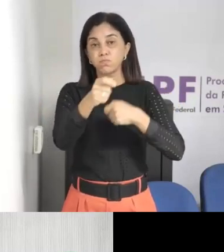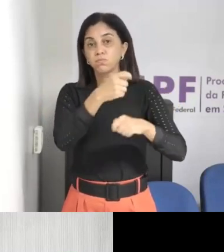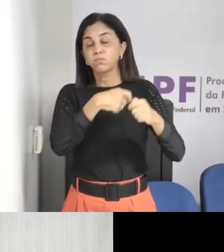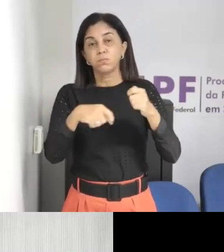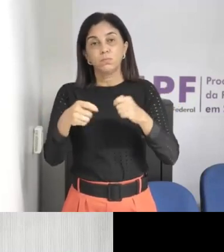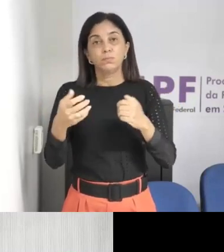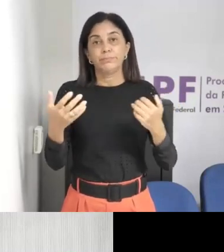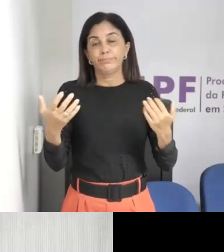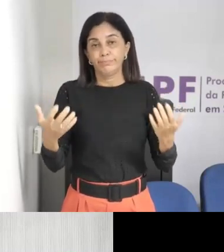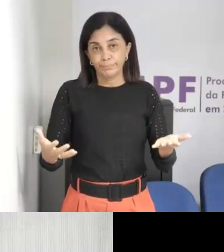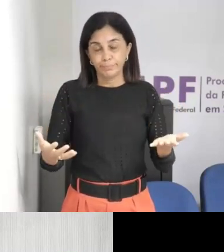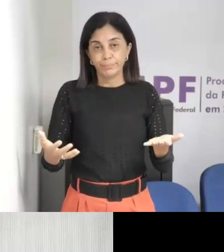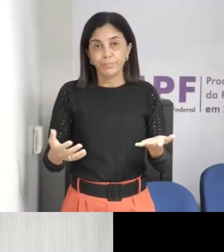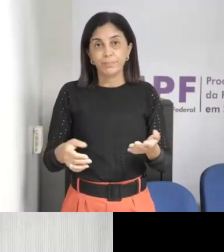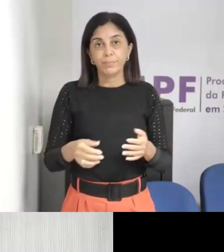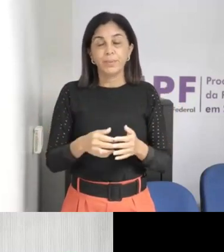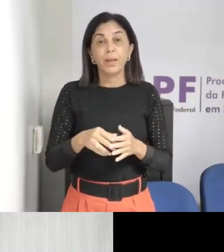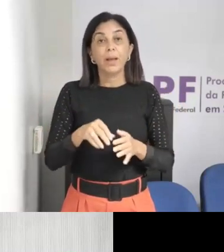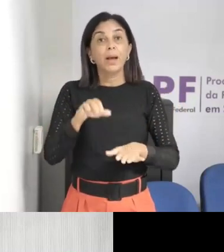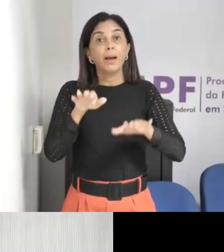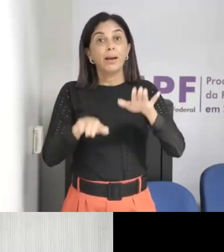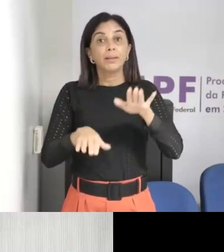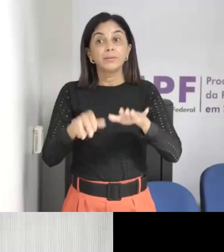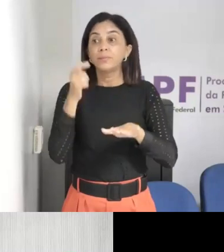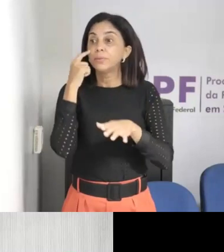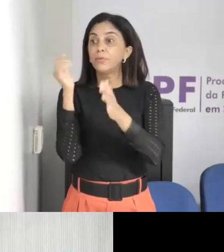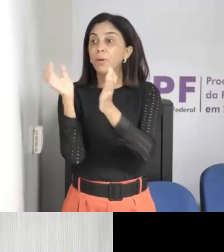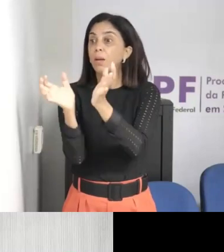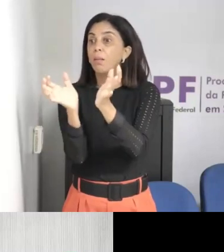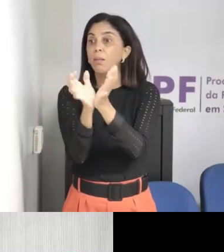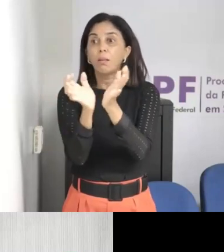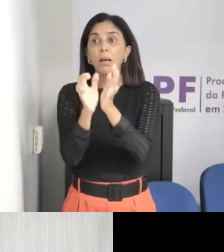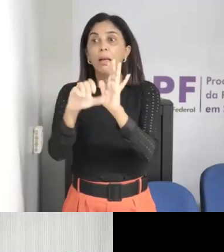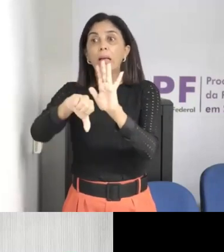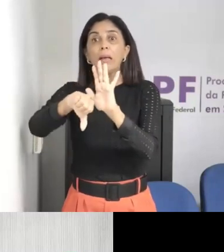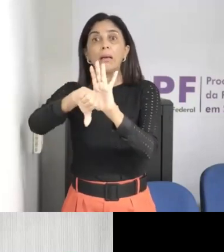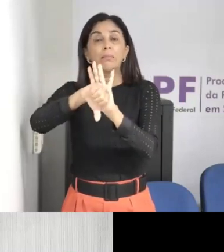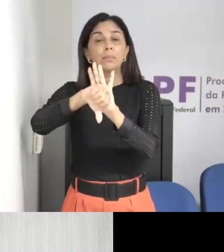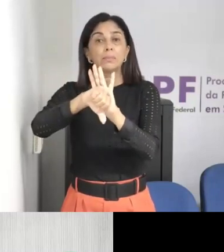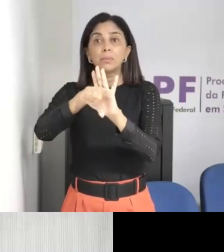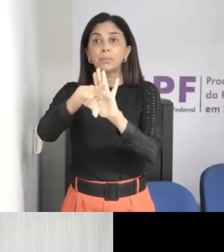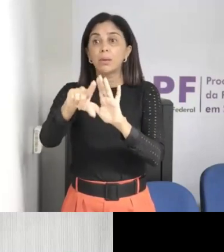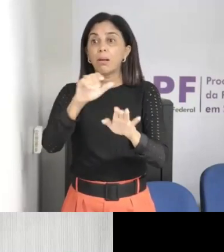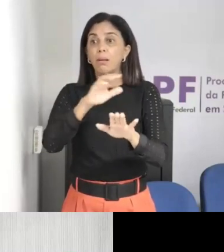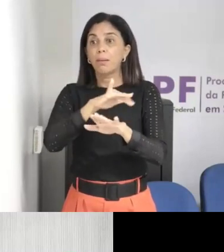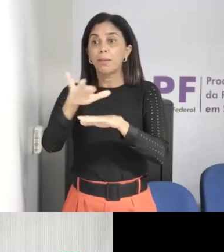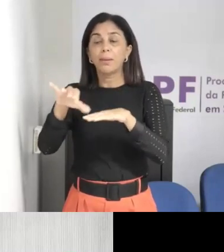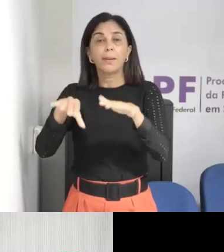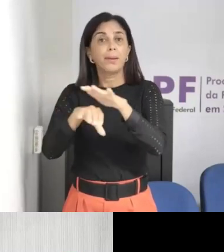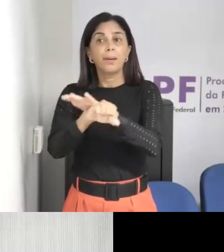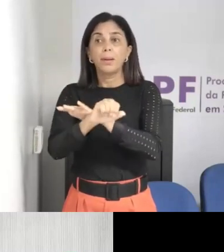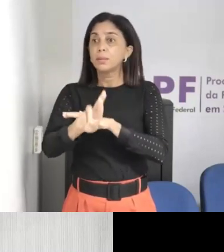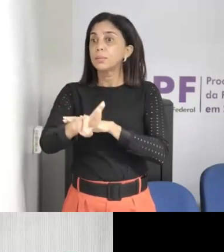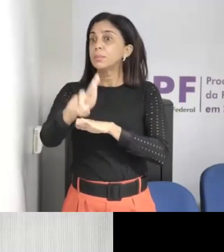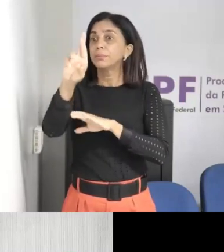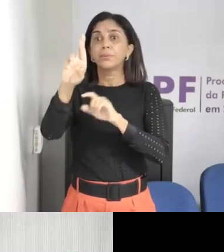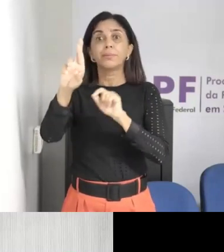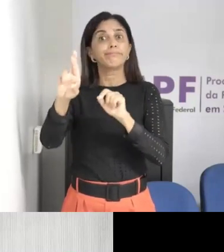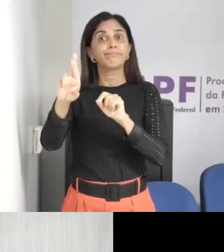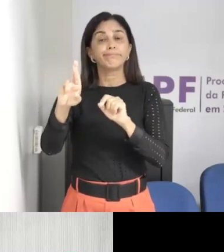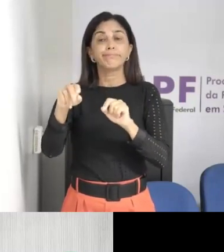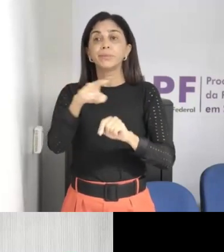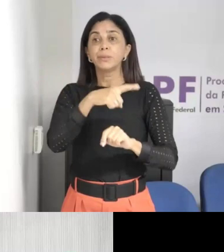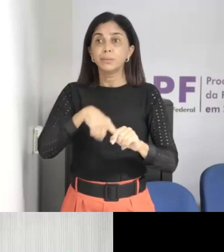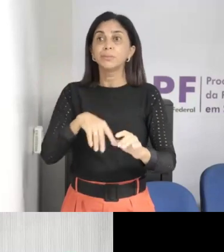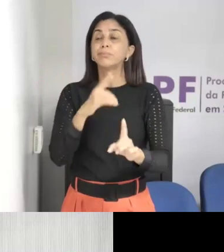chefião de organizações criminosas com compartilhamento de conteúdo de abuso sexual. Giane, um outro ponto,